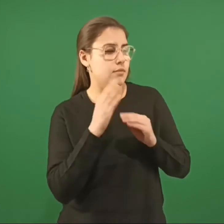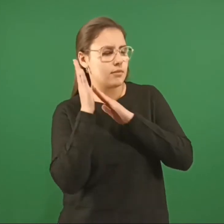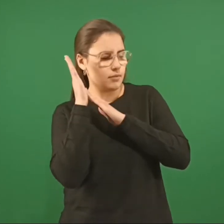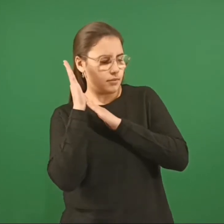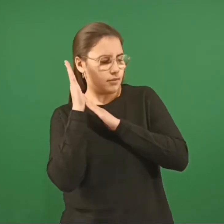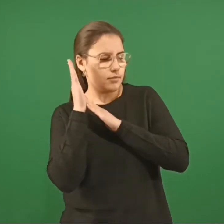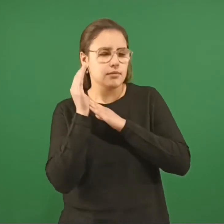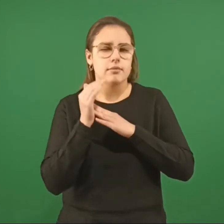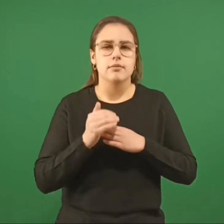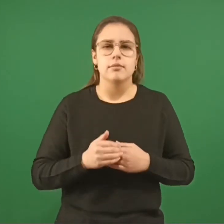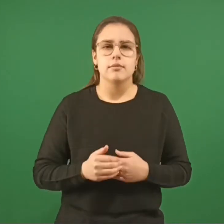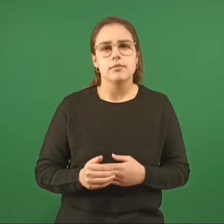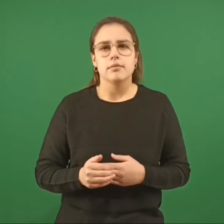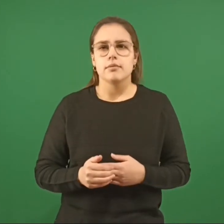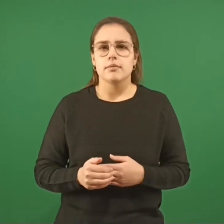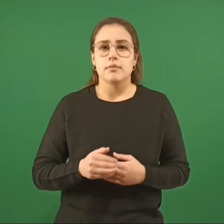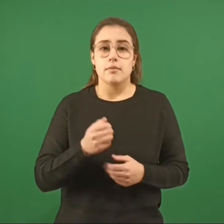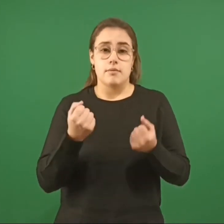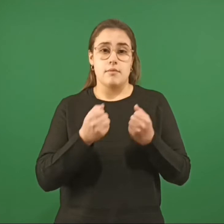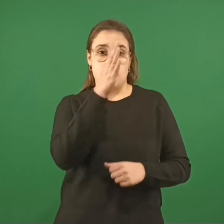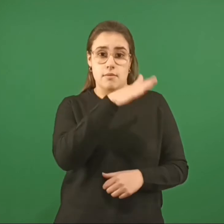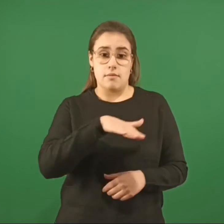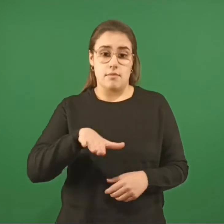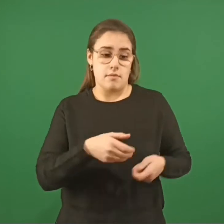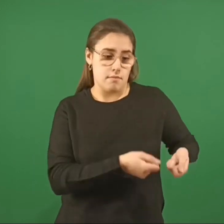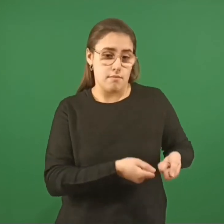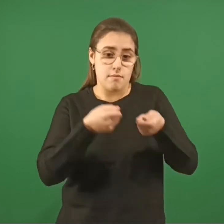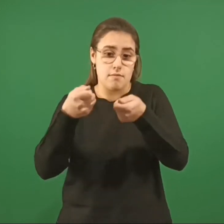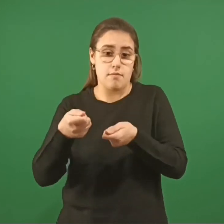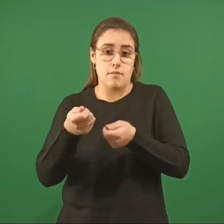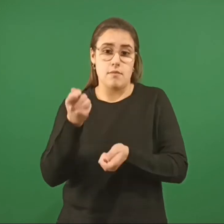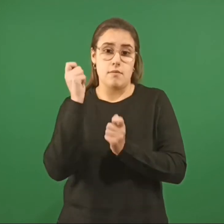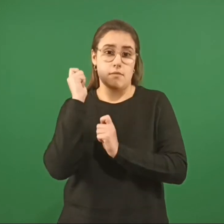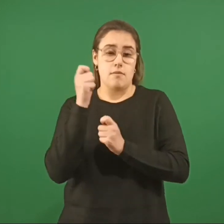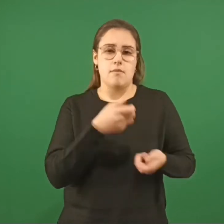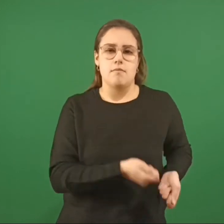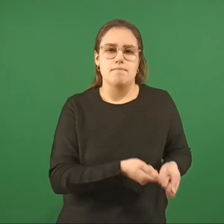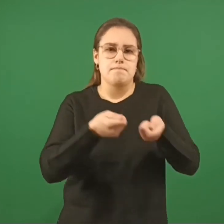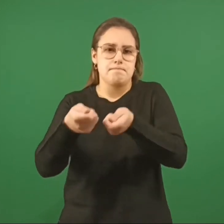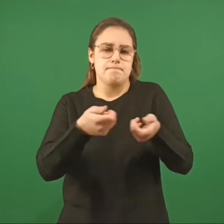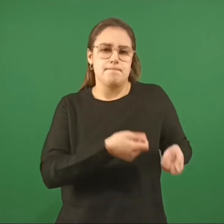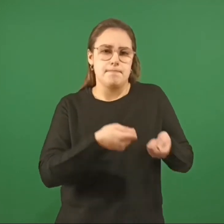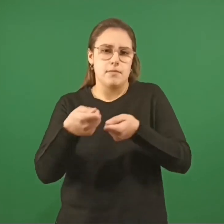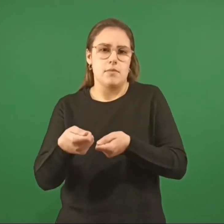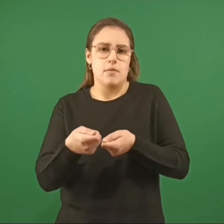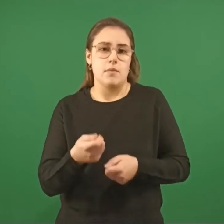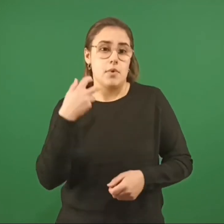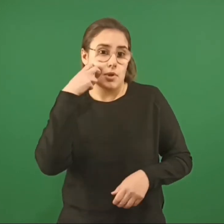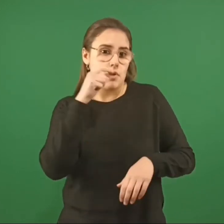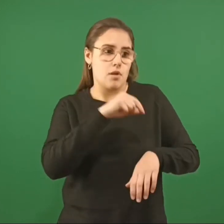los aparejos Y el balde de pintura en el que con suerte se va a retorcer dando saltos a algún pez en un rato Sosa trae además una